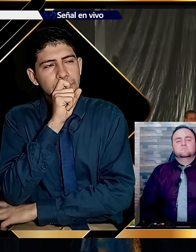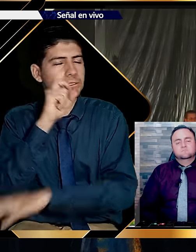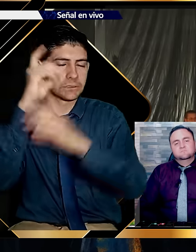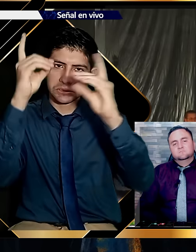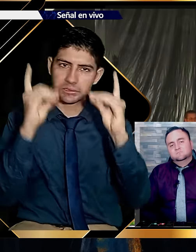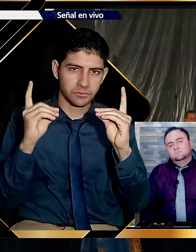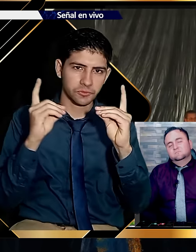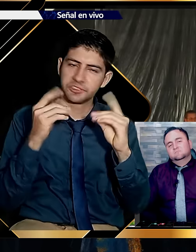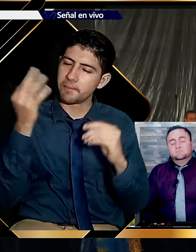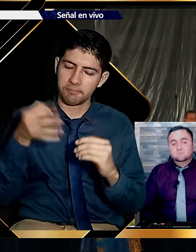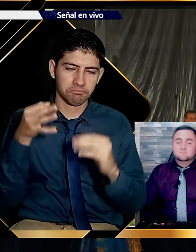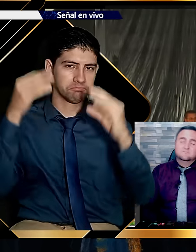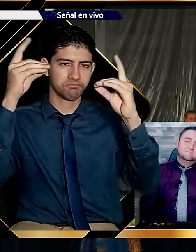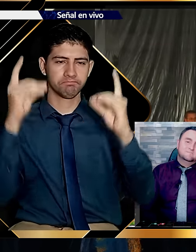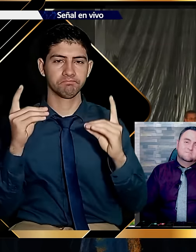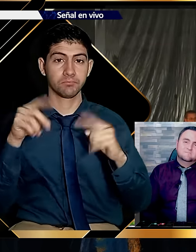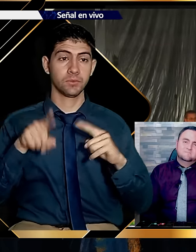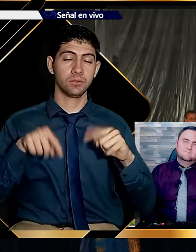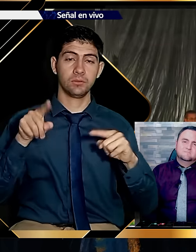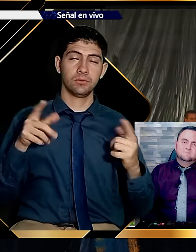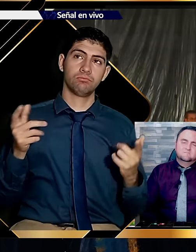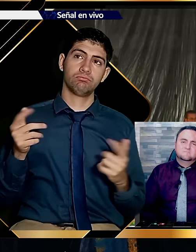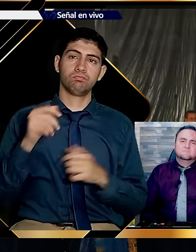Todos los días estamos abocados. A tomar decisiones.